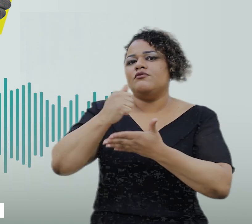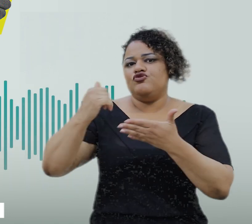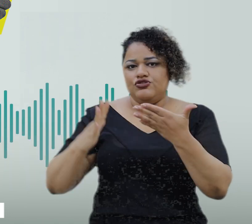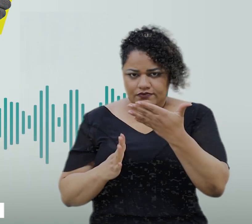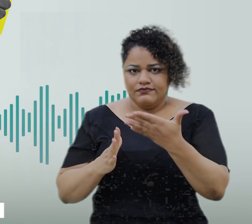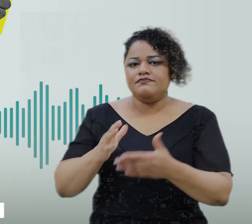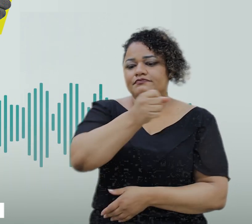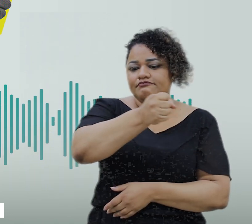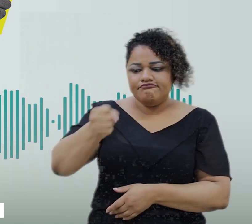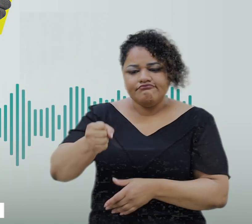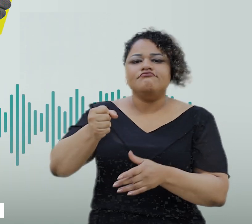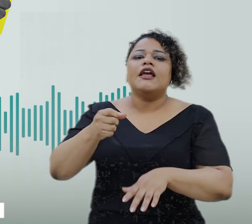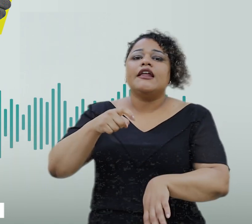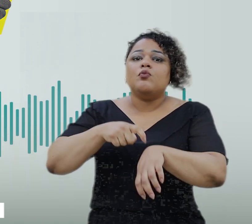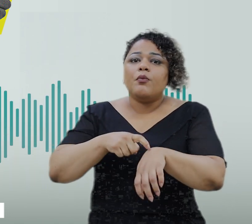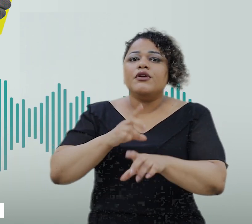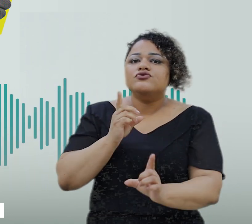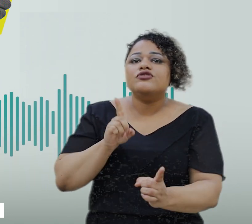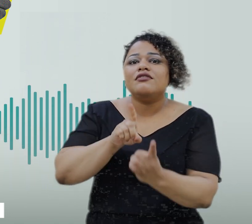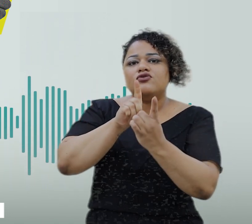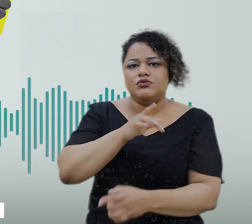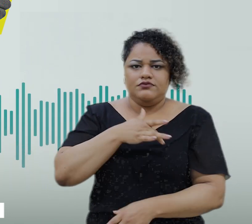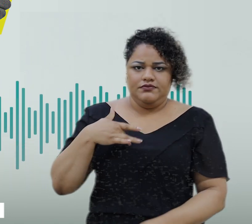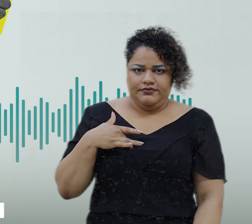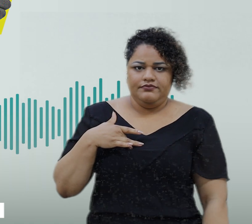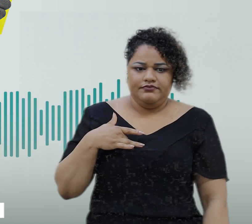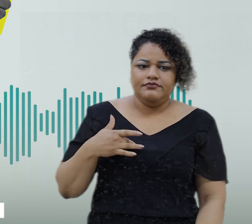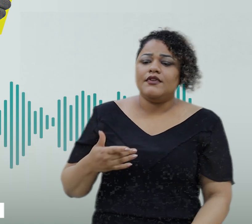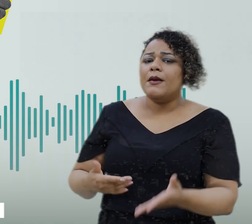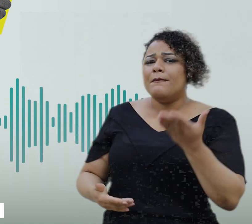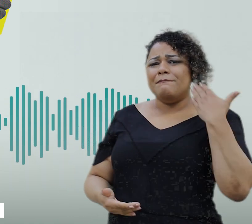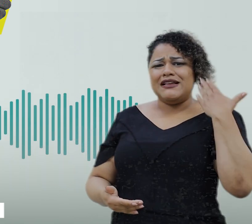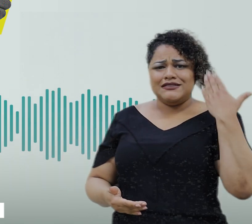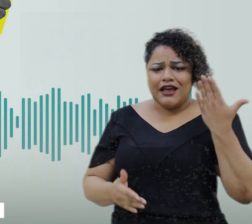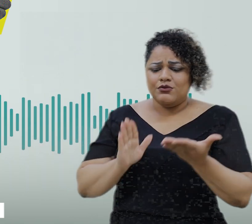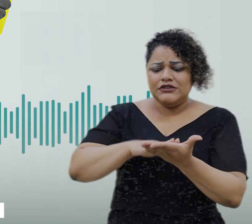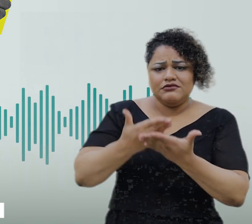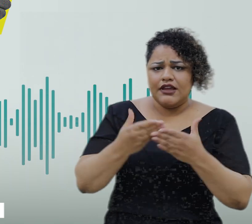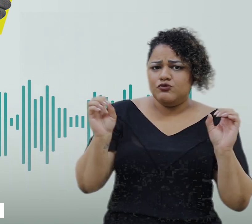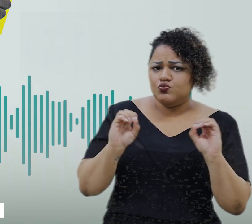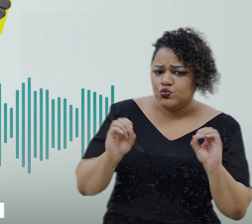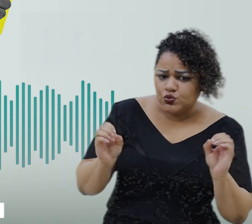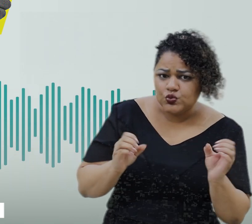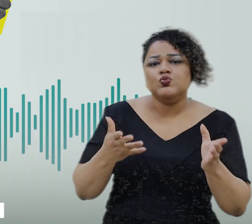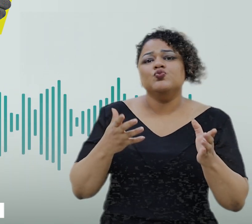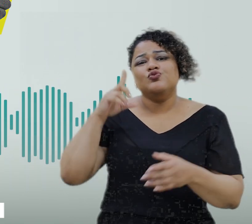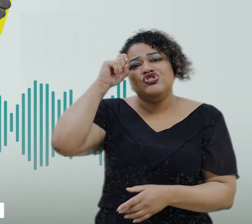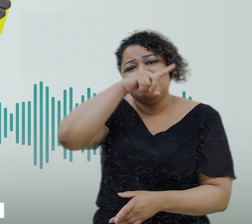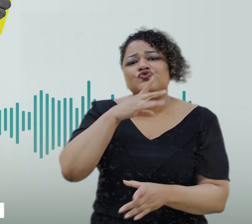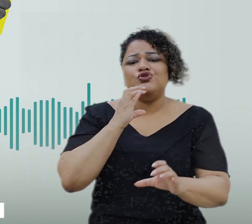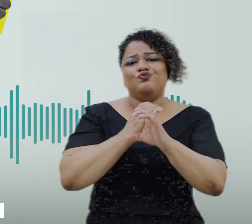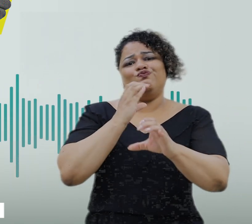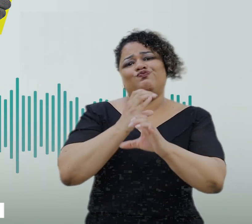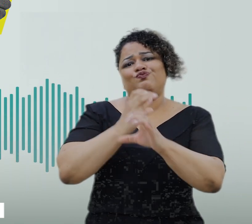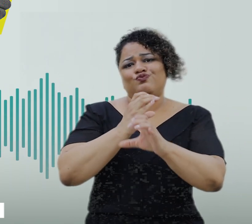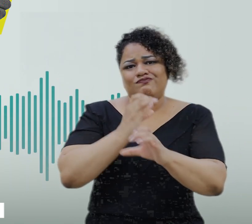serviço de saúde. A ausência do intérprete dificultava o atendimento ao surdo, criando uma barreira comunicativa